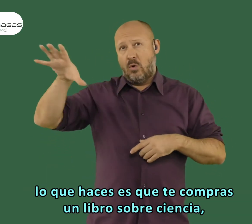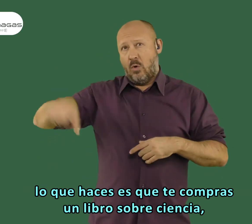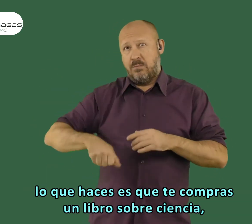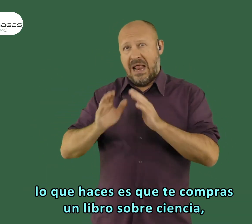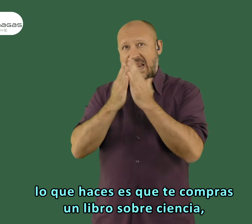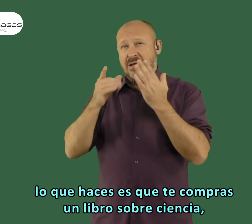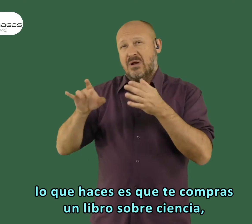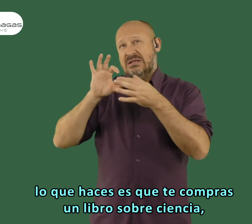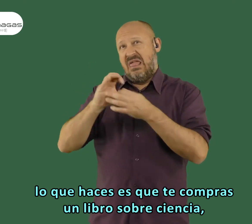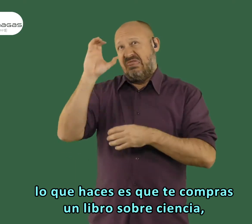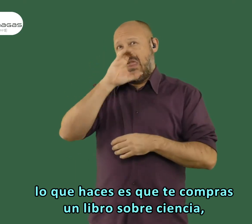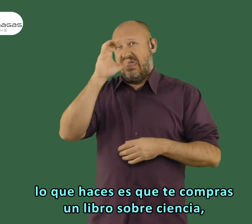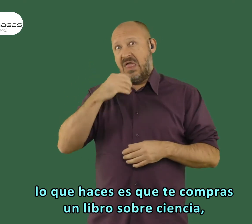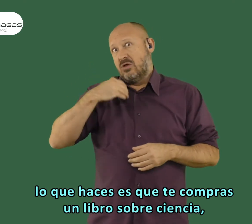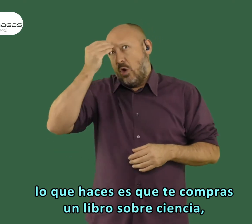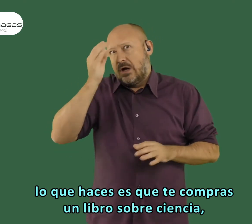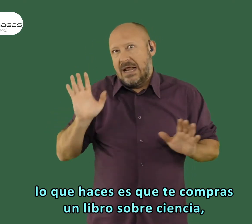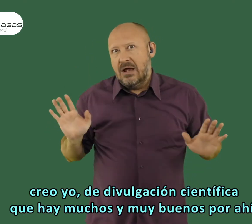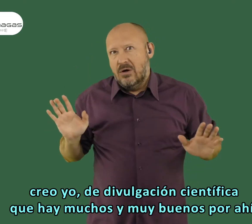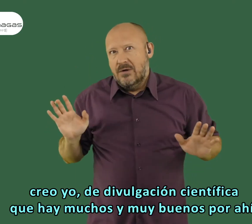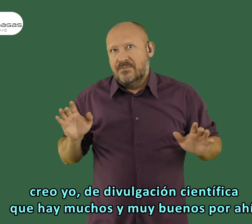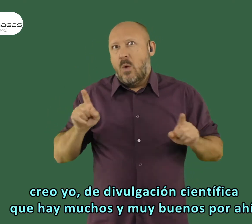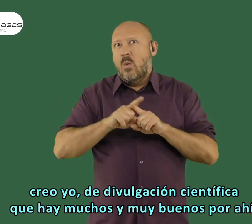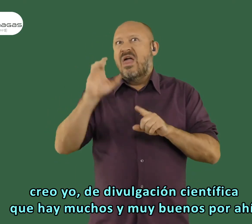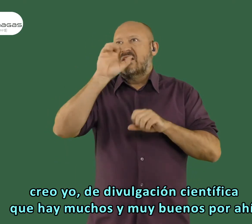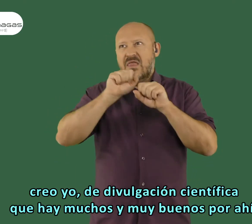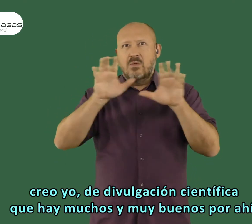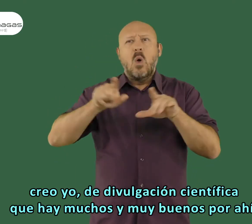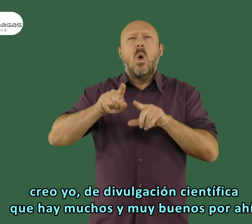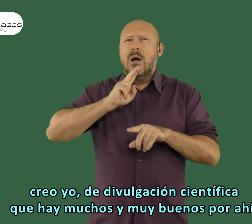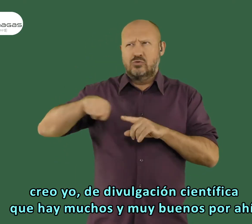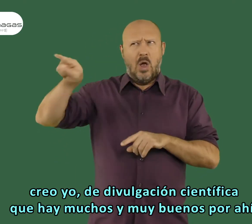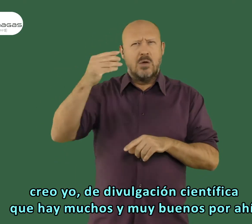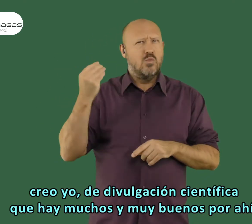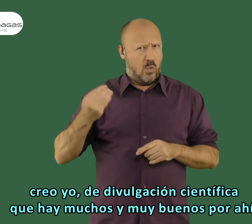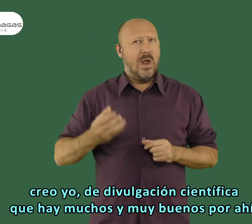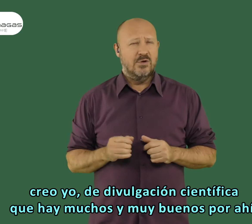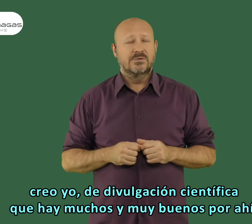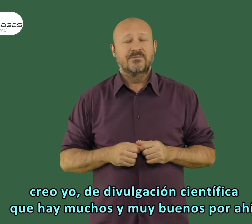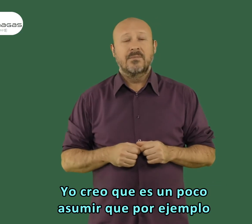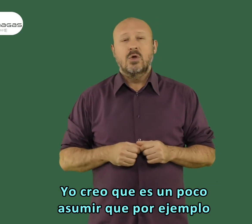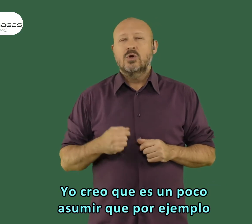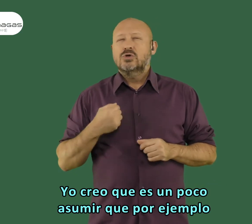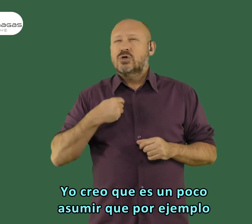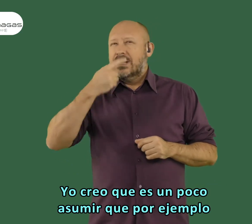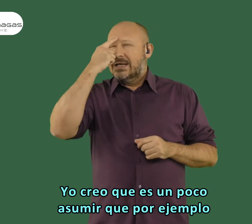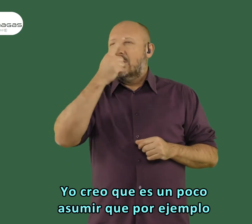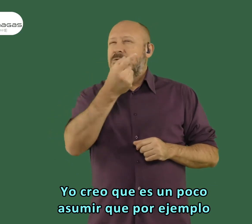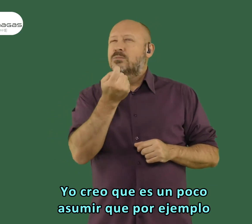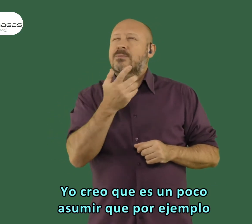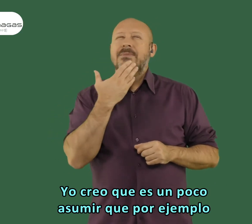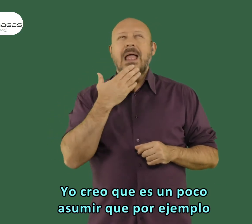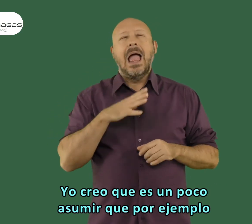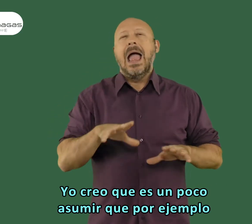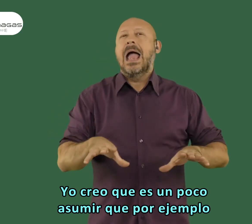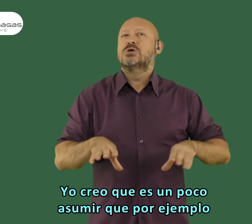tecnología, lo que haces es que te compras un libro sobre ciencia, creo yo, ¿no? De divulgación científica, que hay muchos y muy buenos por ahí. Yo creo que es un poco